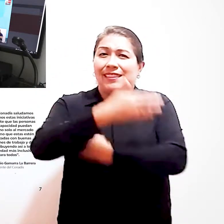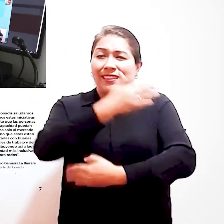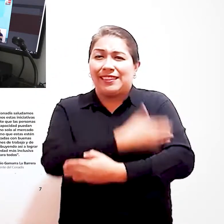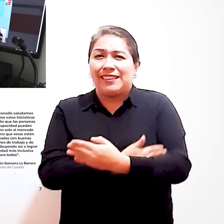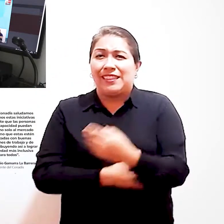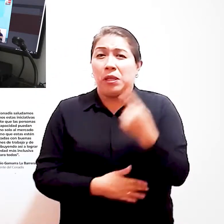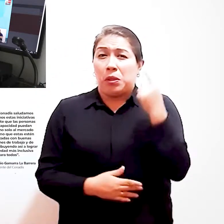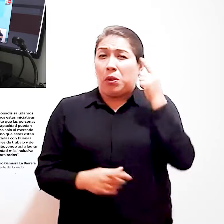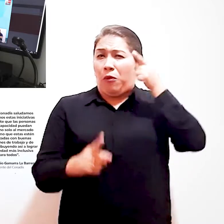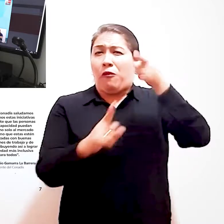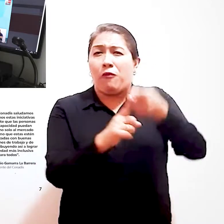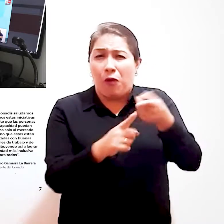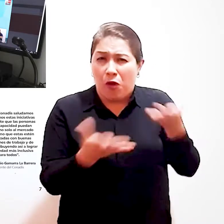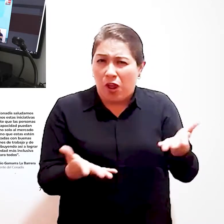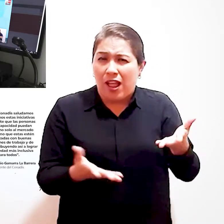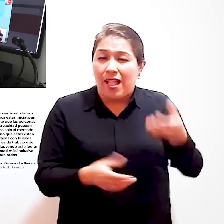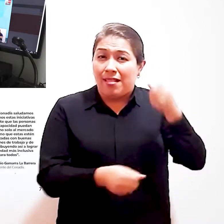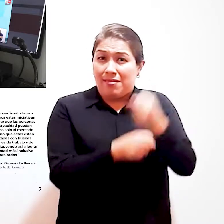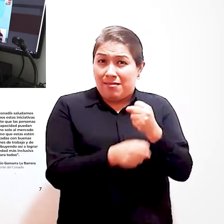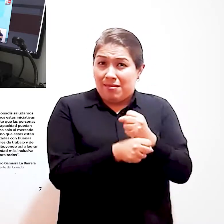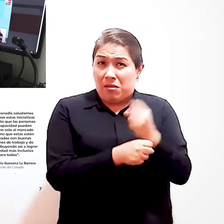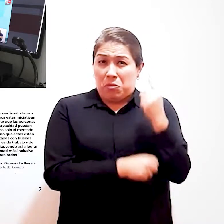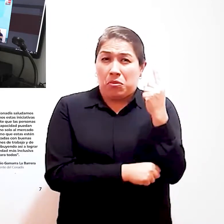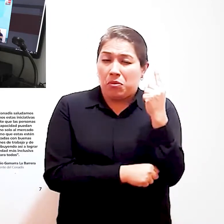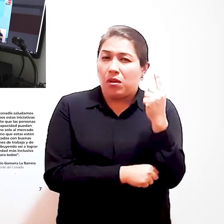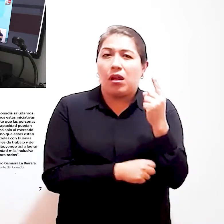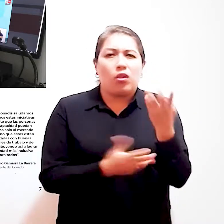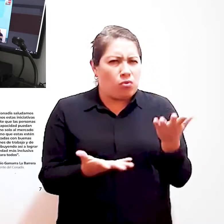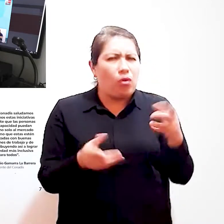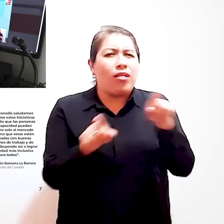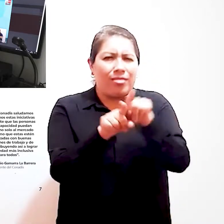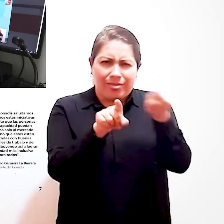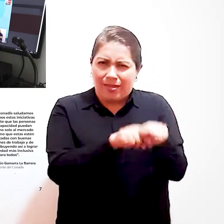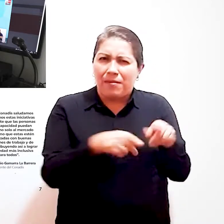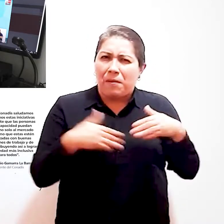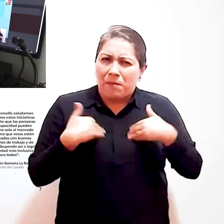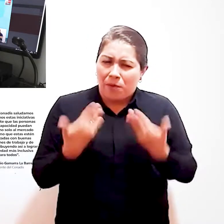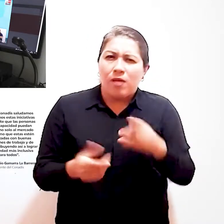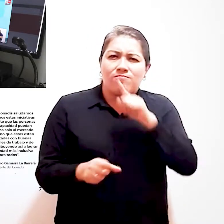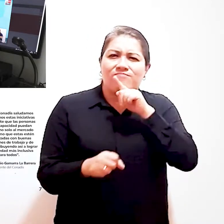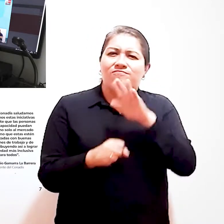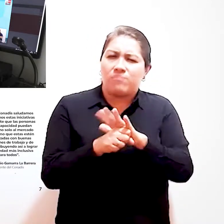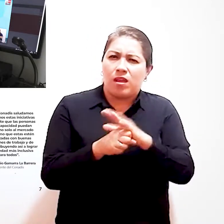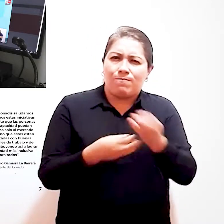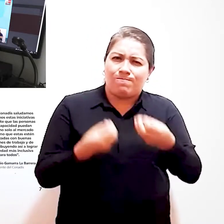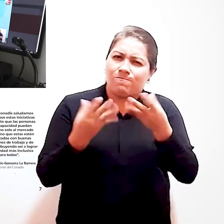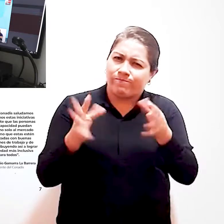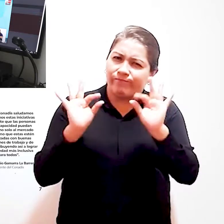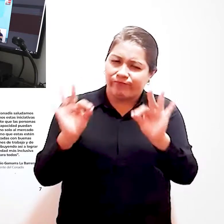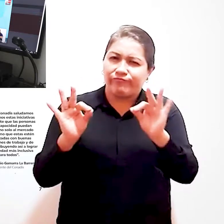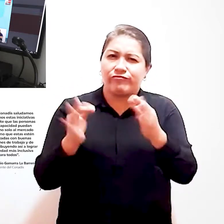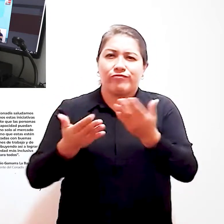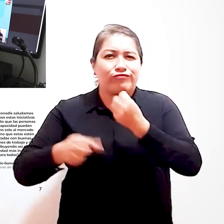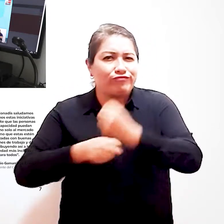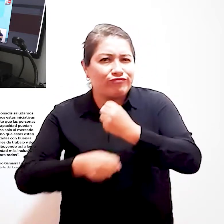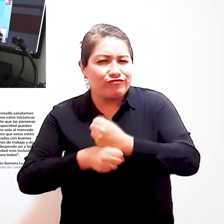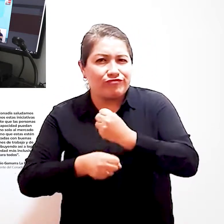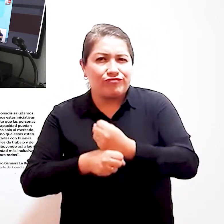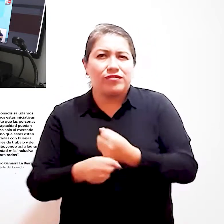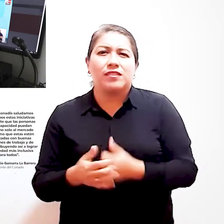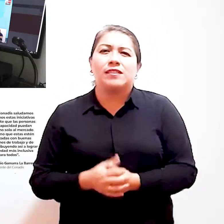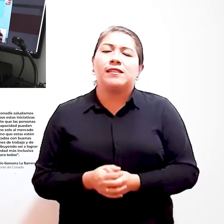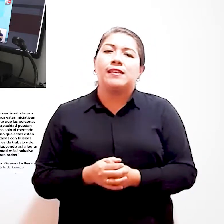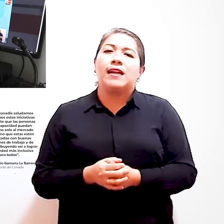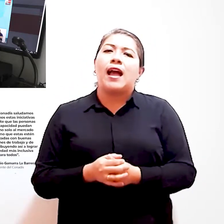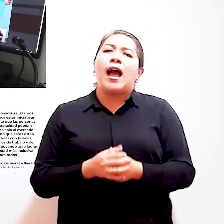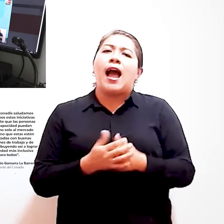discapacidad puedan acceder no solo al mercado laboral sino que éstas estén garantizadas con buenas condiciones de trabajo